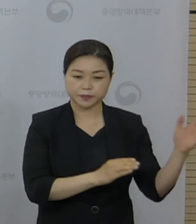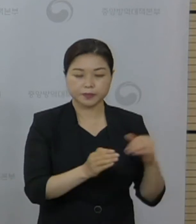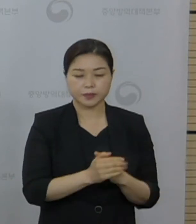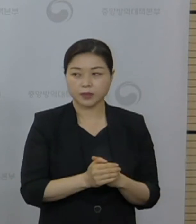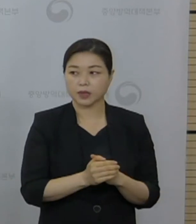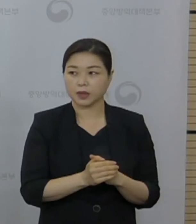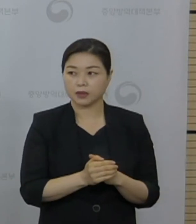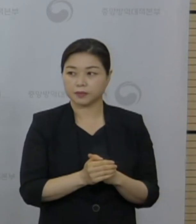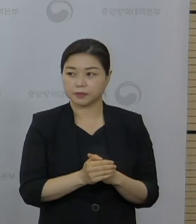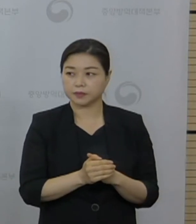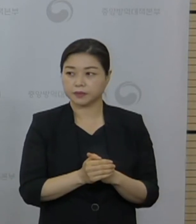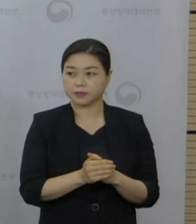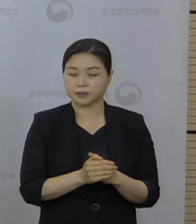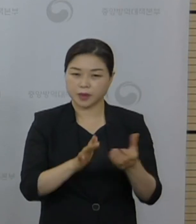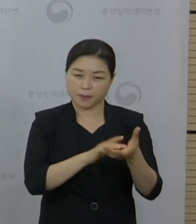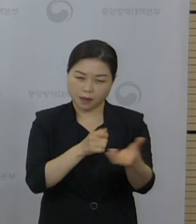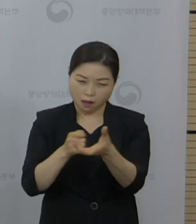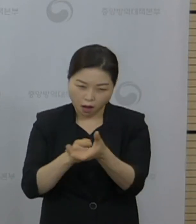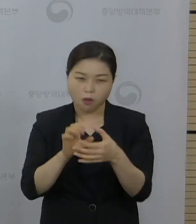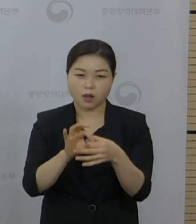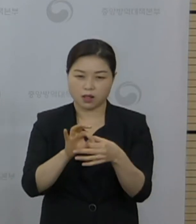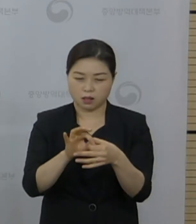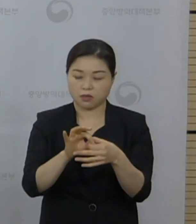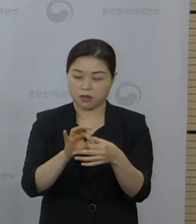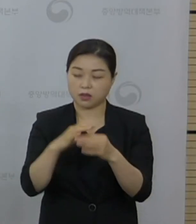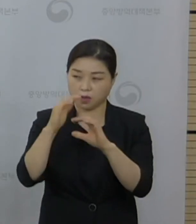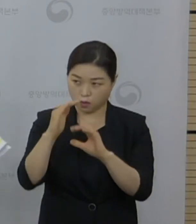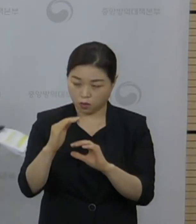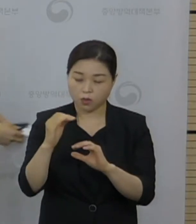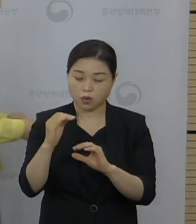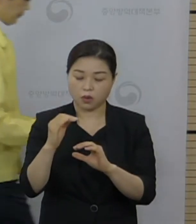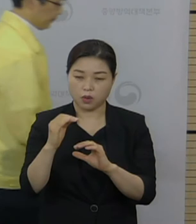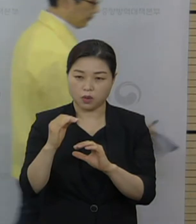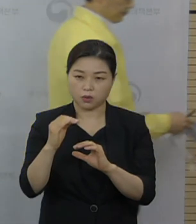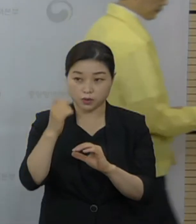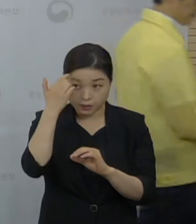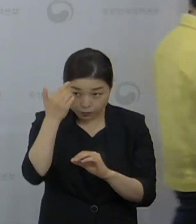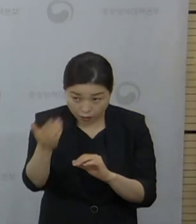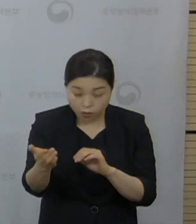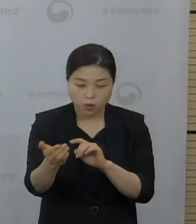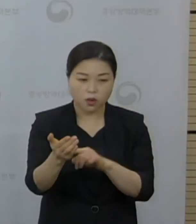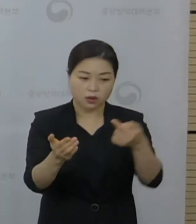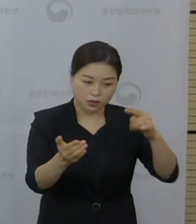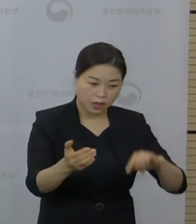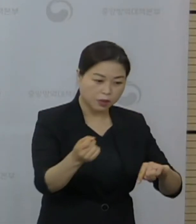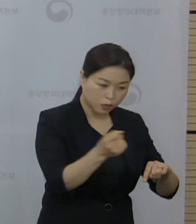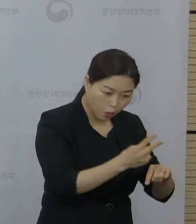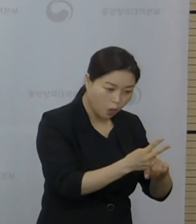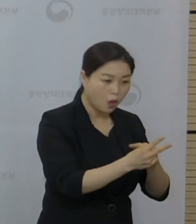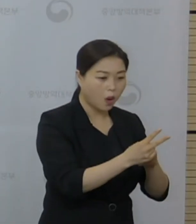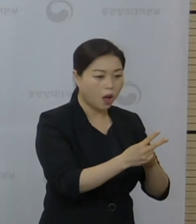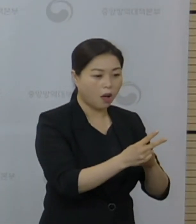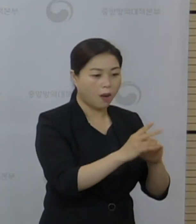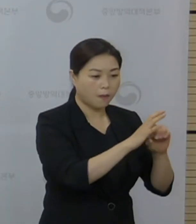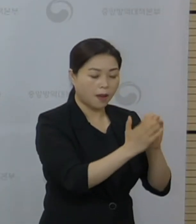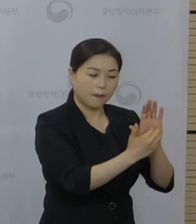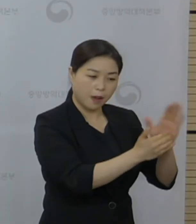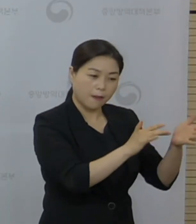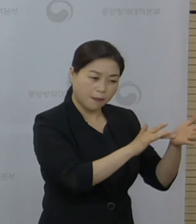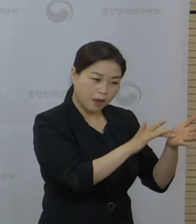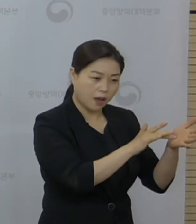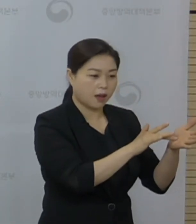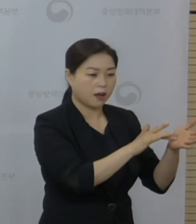몇 가지 드리고 또 혹시 백신 접종 내용이 있으면 추가로 질문 드리겠습니다. 현장에서 첫 번째로 질문 주신